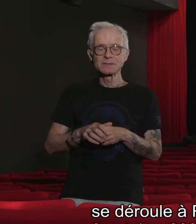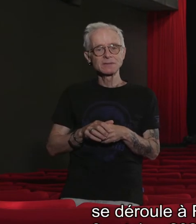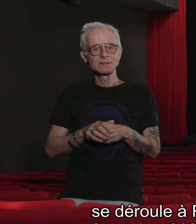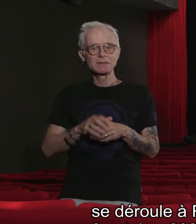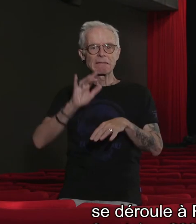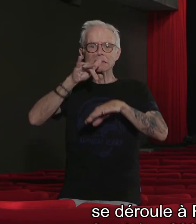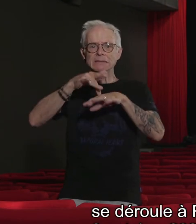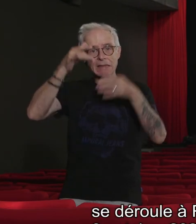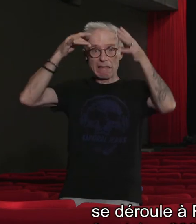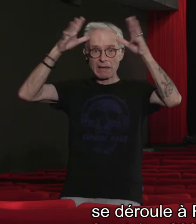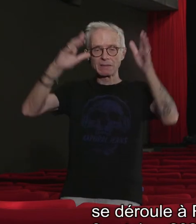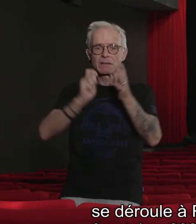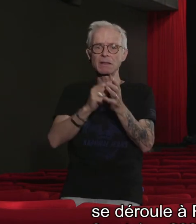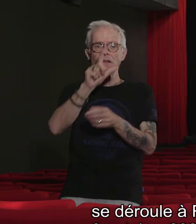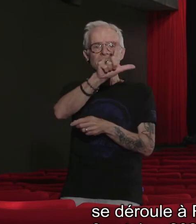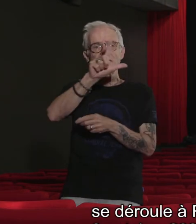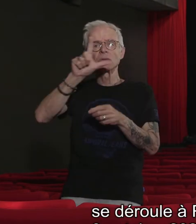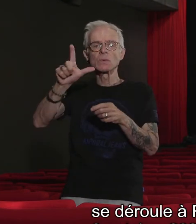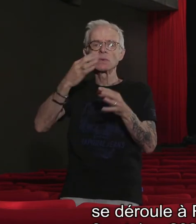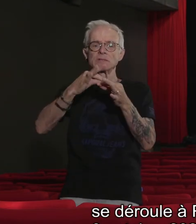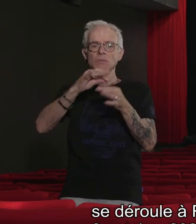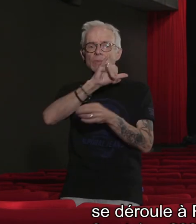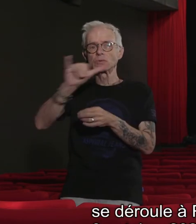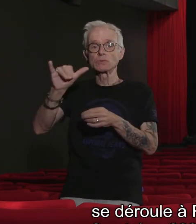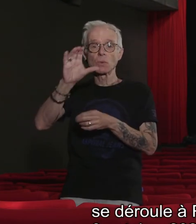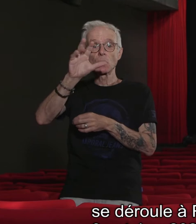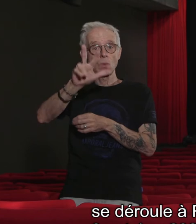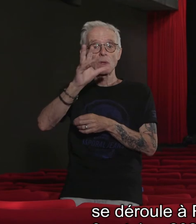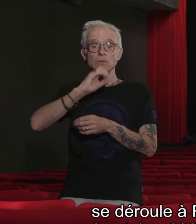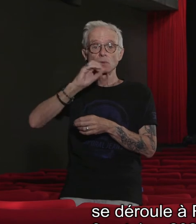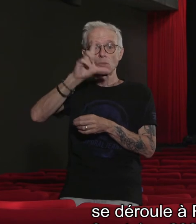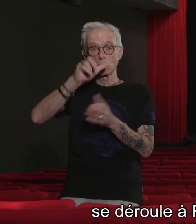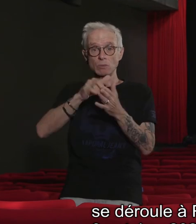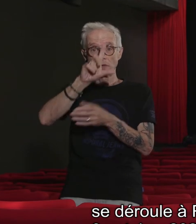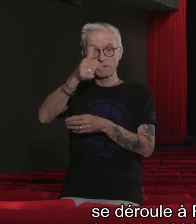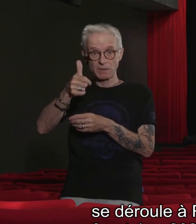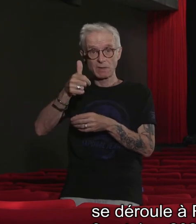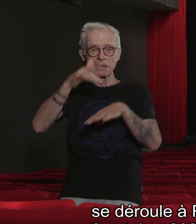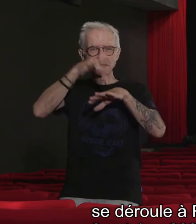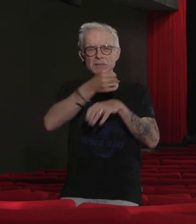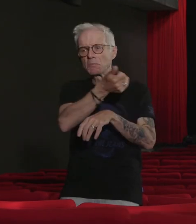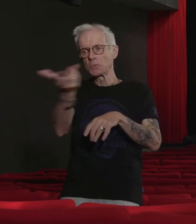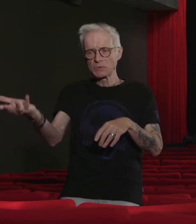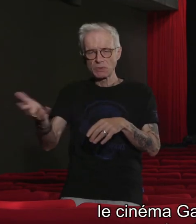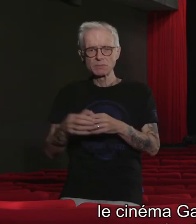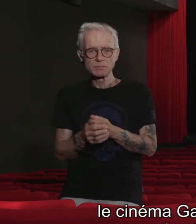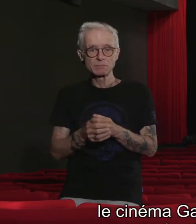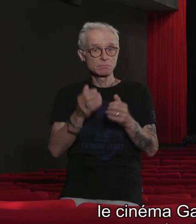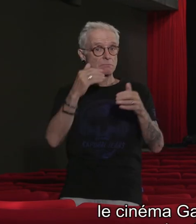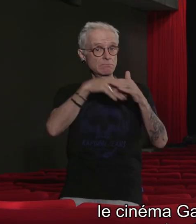à Rennes du 22 septembre au 3 octobre 2021 dans de nombreux lieux. Le cinéma Gaumont,